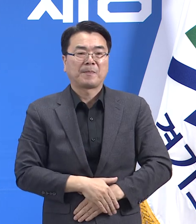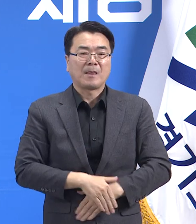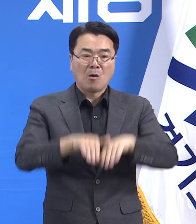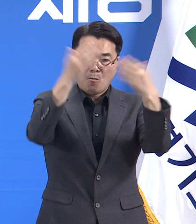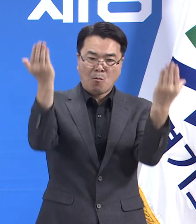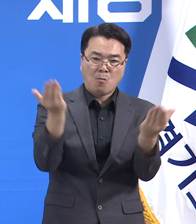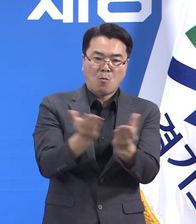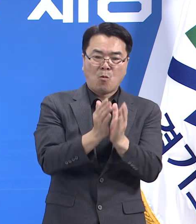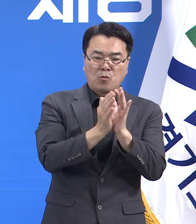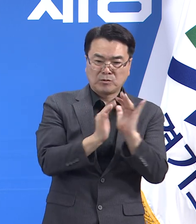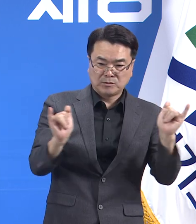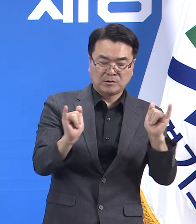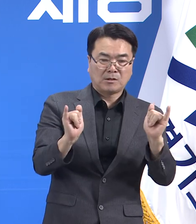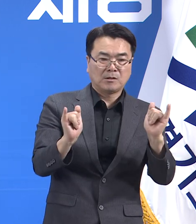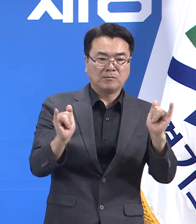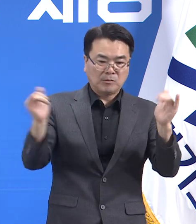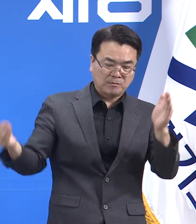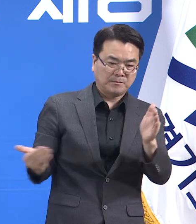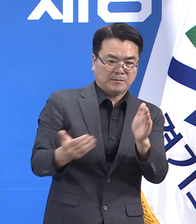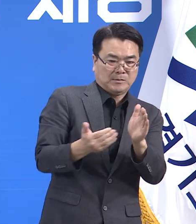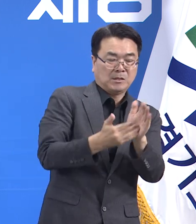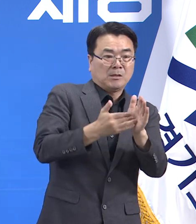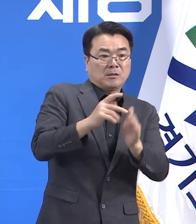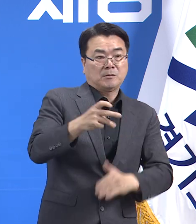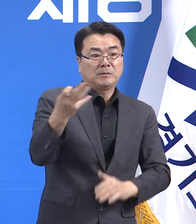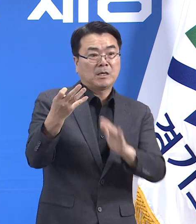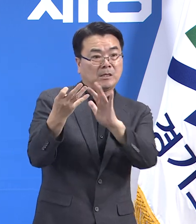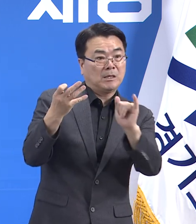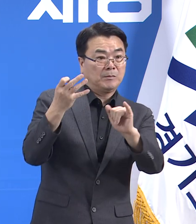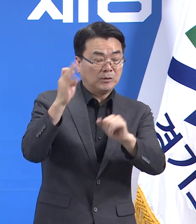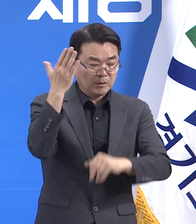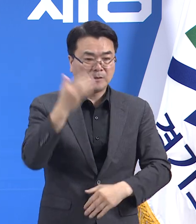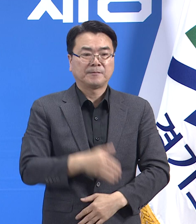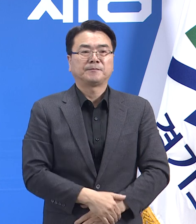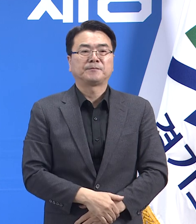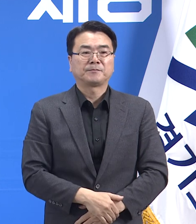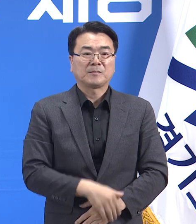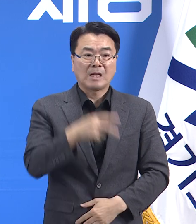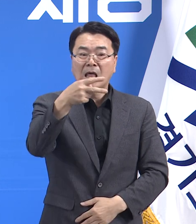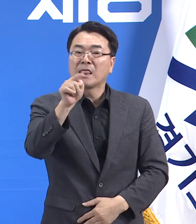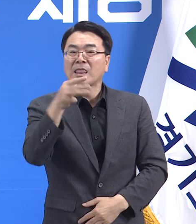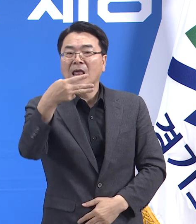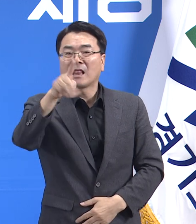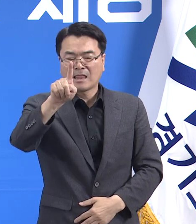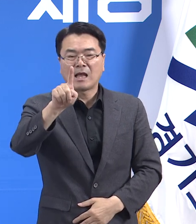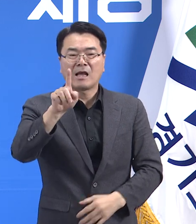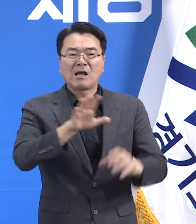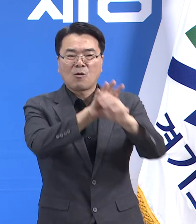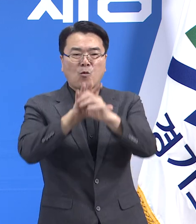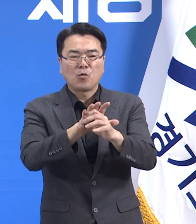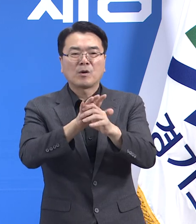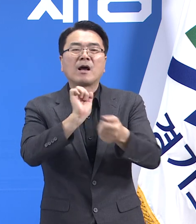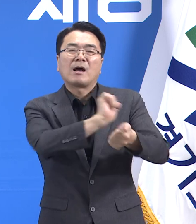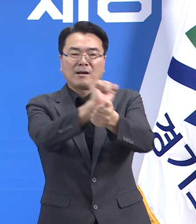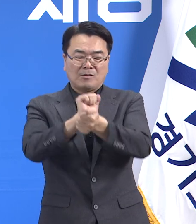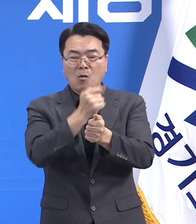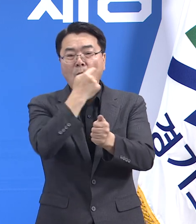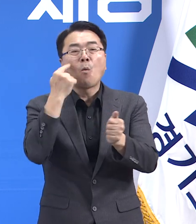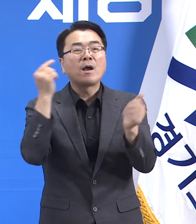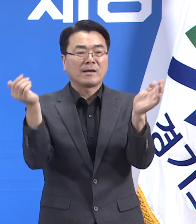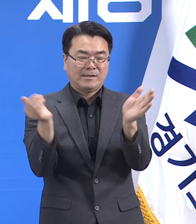확진자는 14명입니다. 해당 클러스터는 델타 변이 사례로 확인되었으며 확진자 14명 중